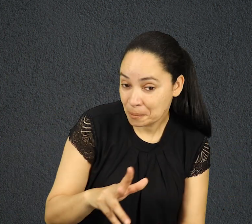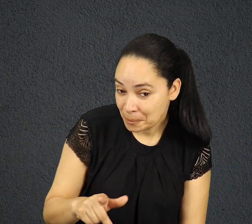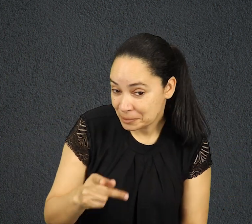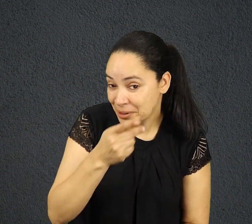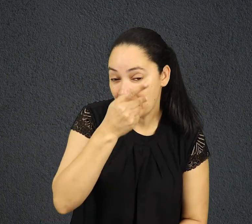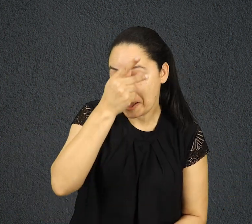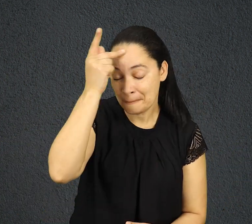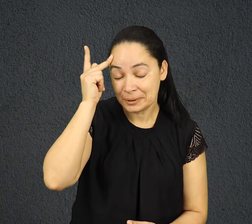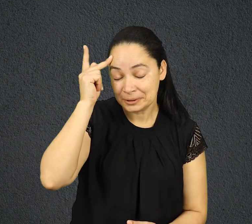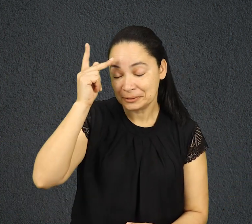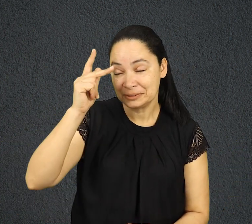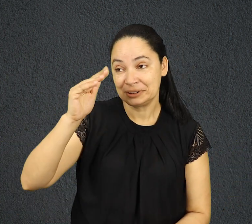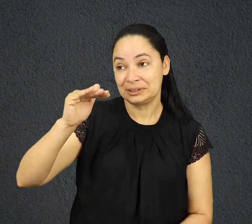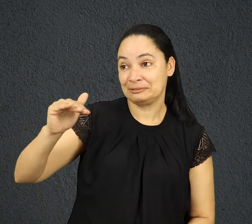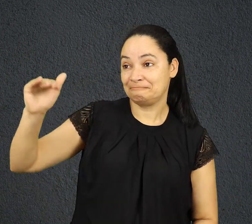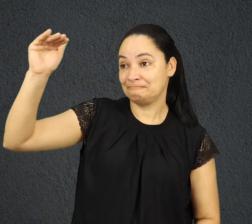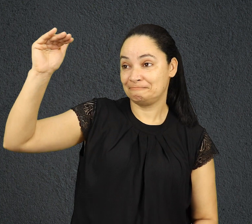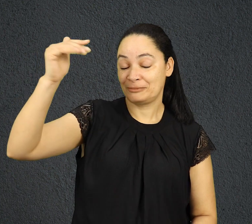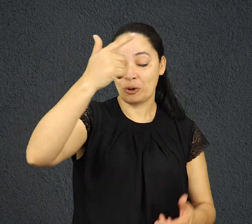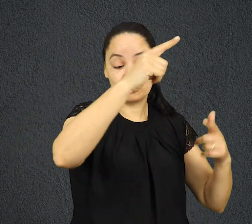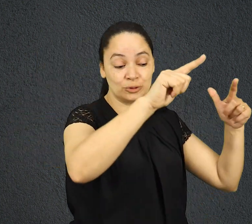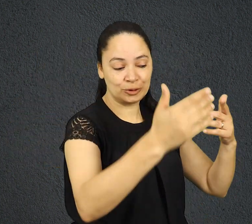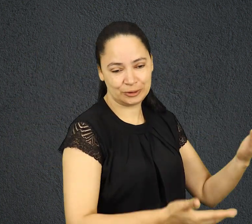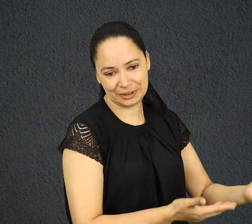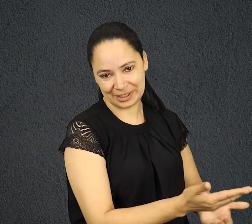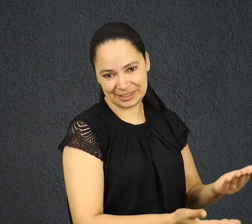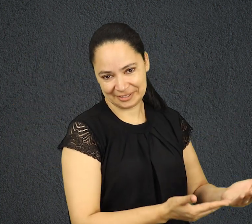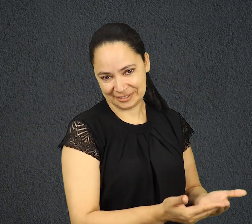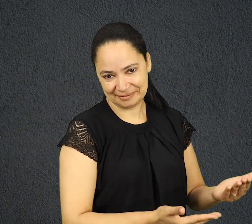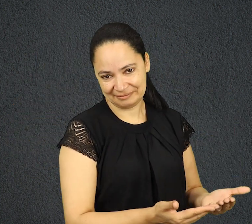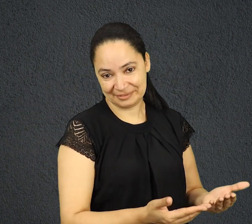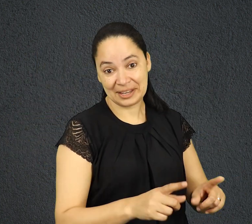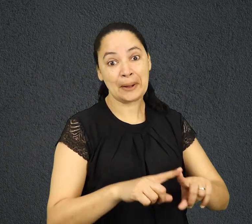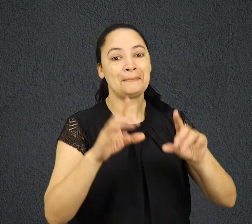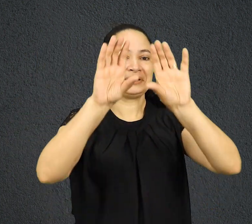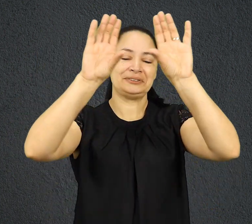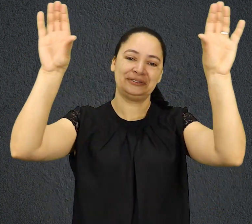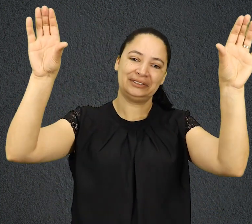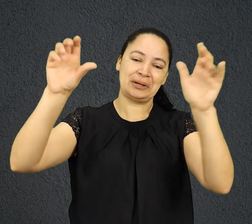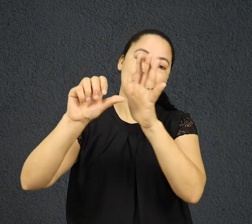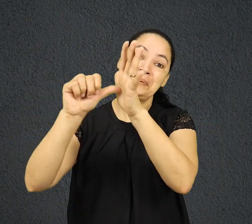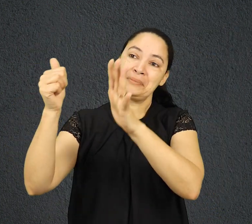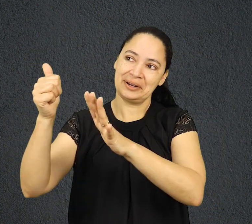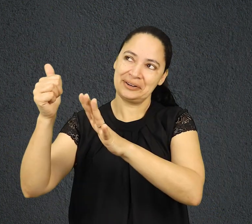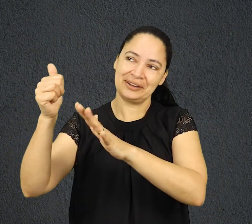superior é servido pelos demais. No reino de Deus, no entanto, quem está no primeiro lugar deve